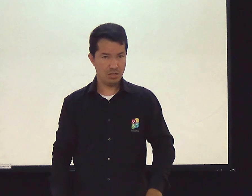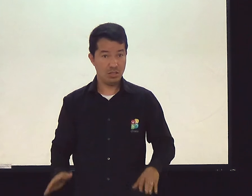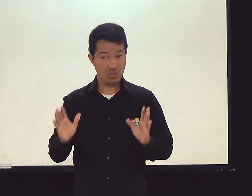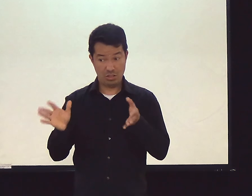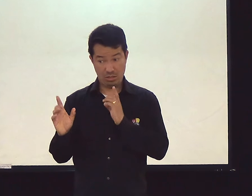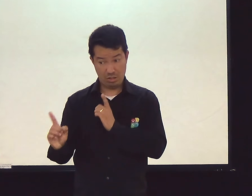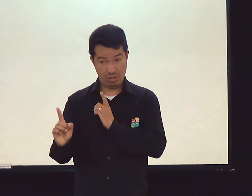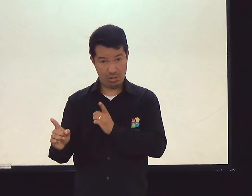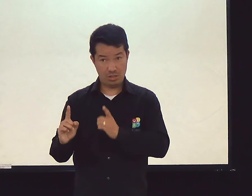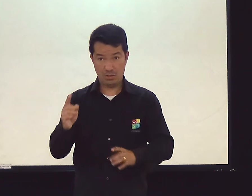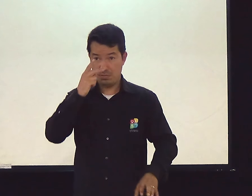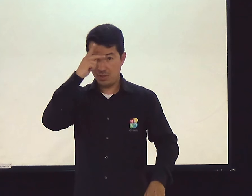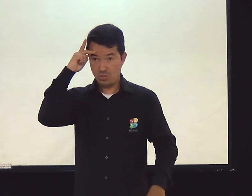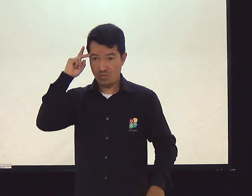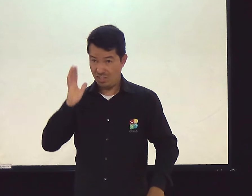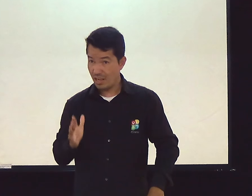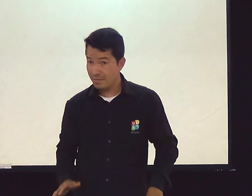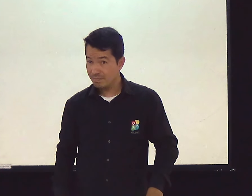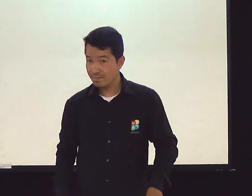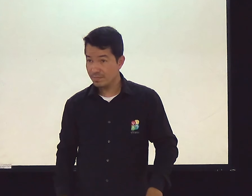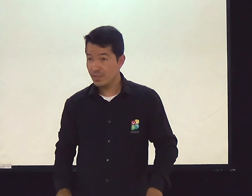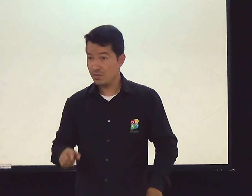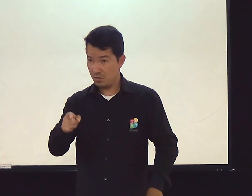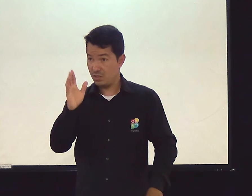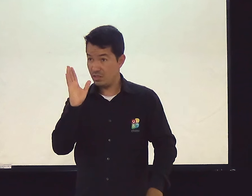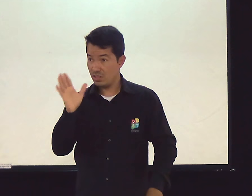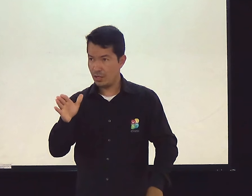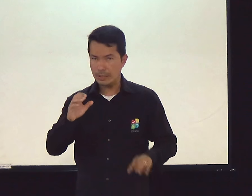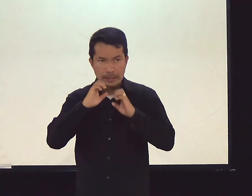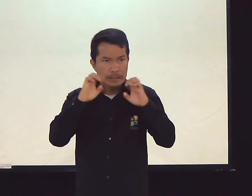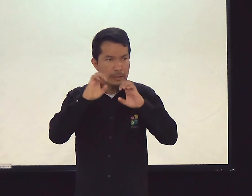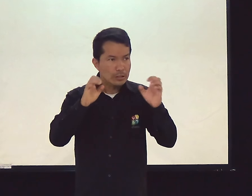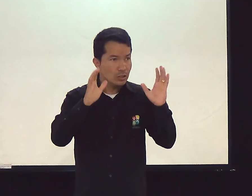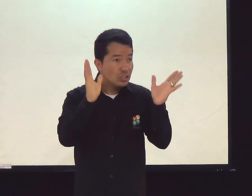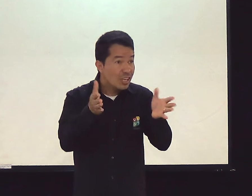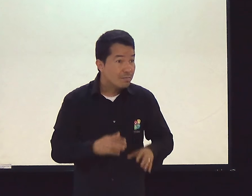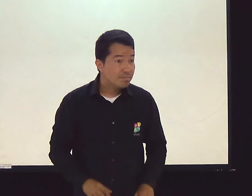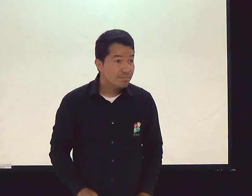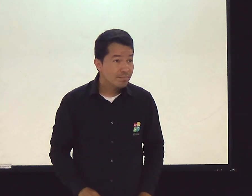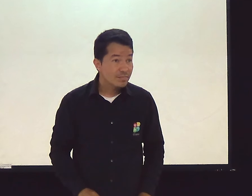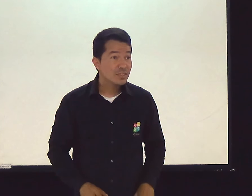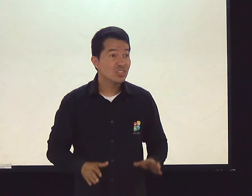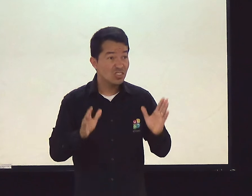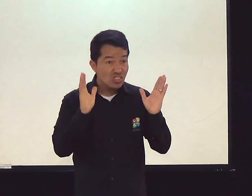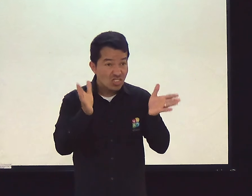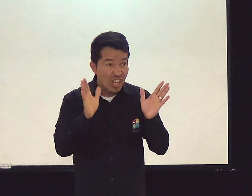Você já tem levado as pessoas para Jesus? Já tem discipulado alguém? Já evangelizou alguém?